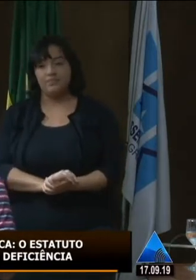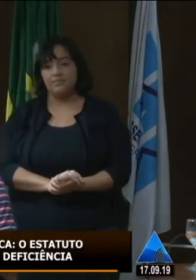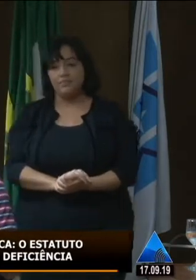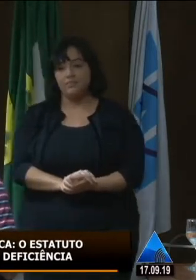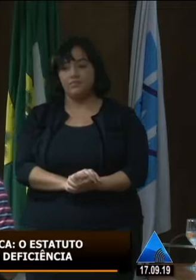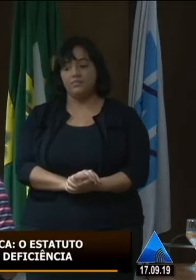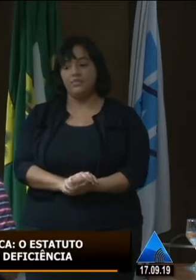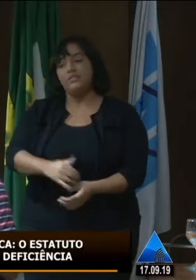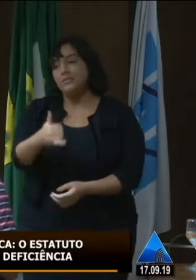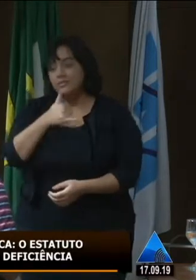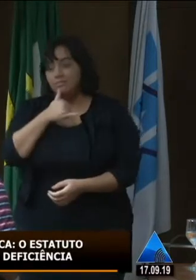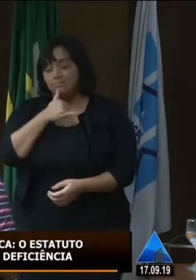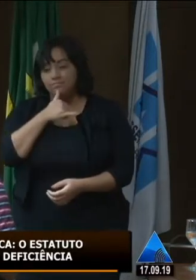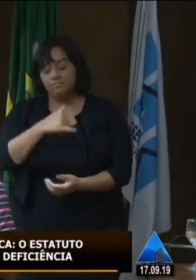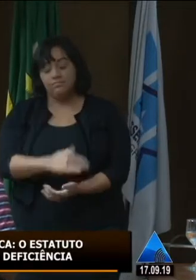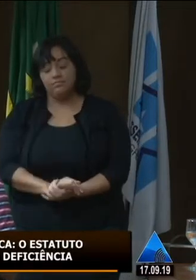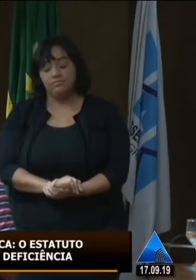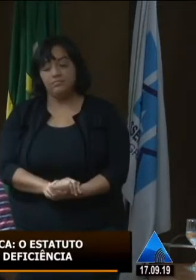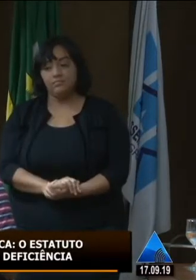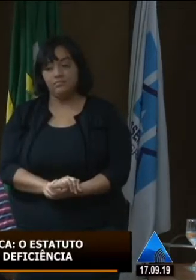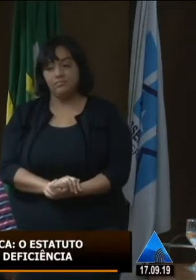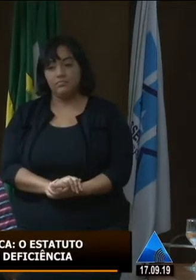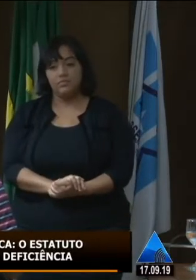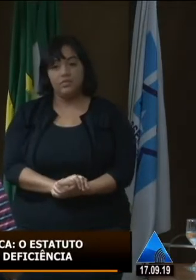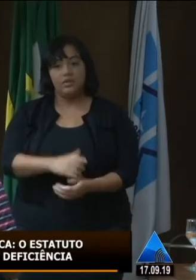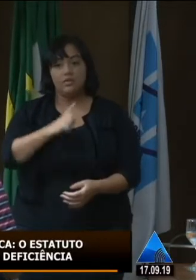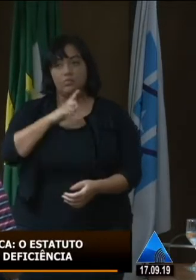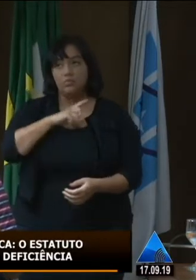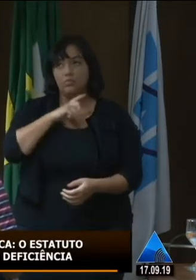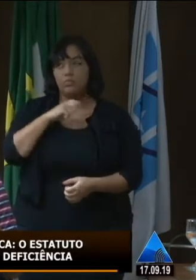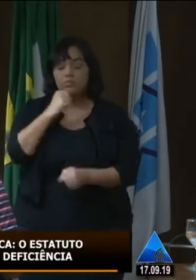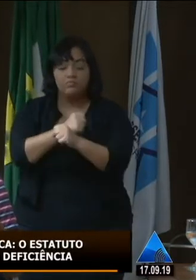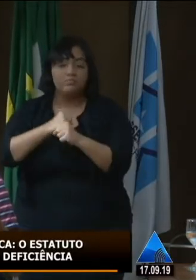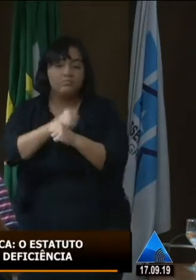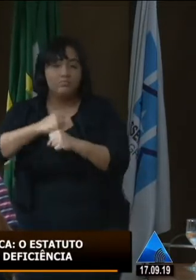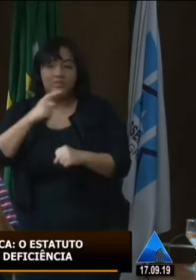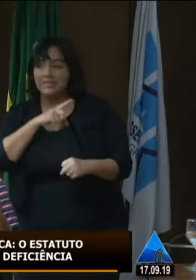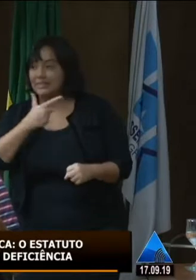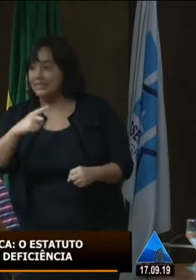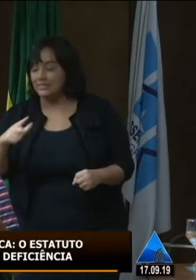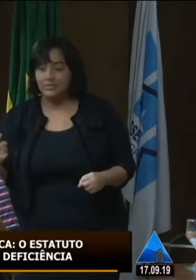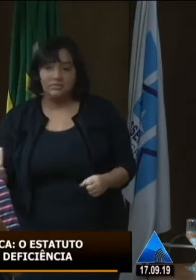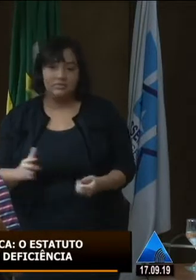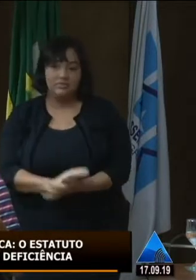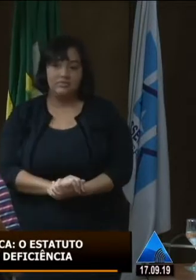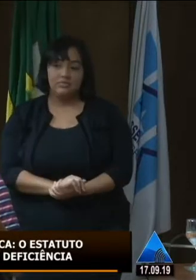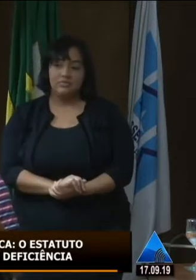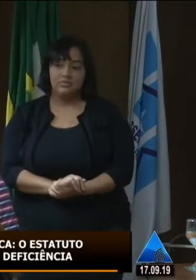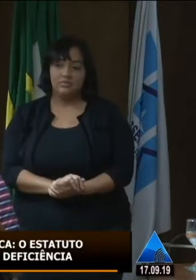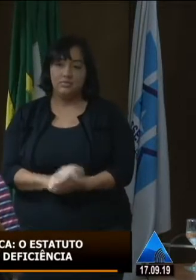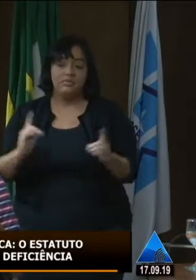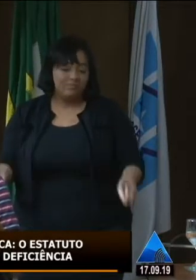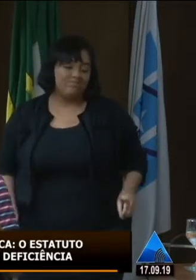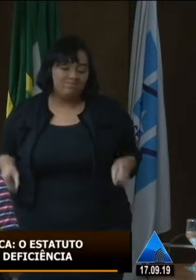E infelizmente, senhor deputado, há muitos anos que não há uma licitação para que essas